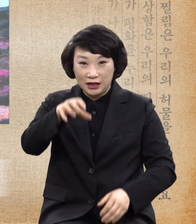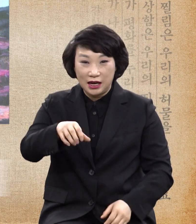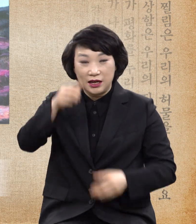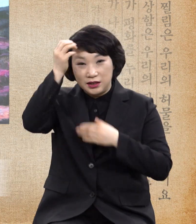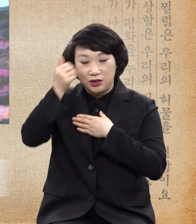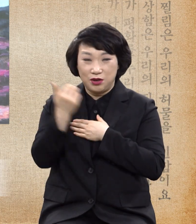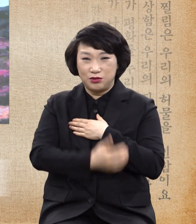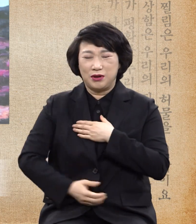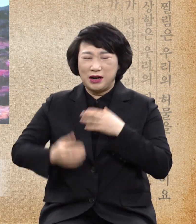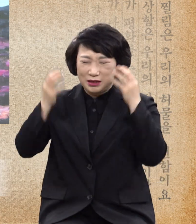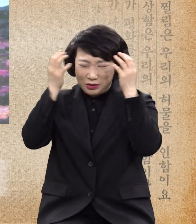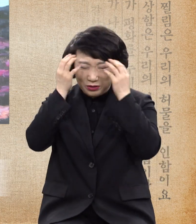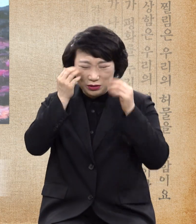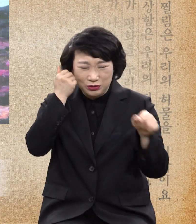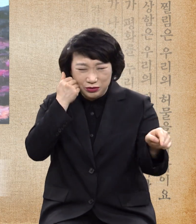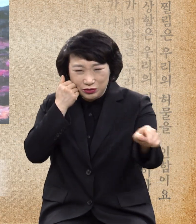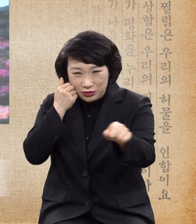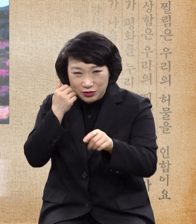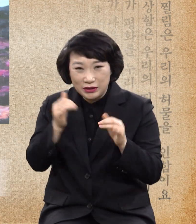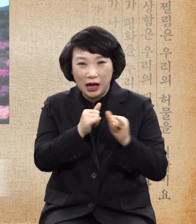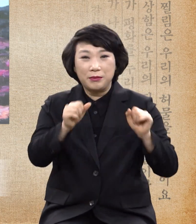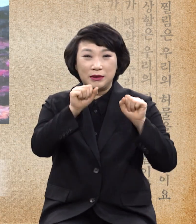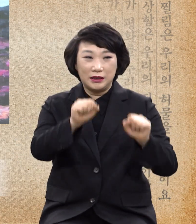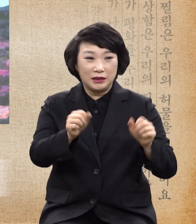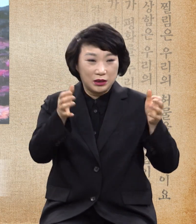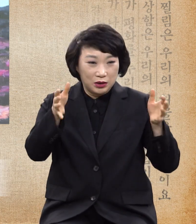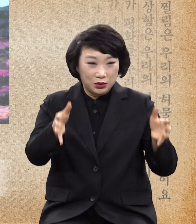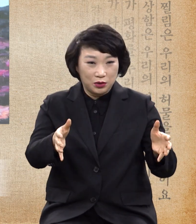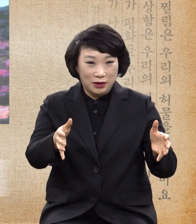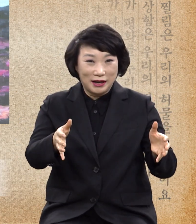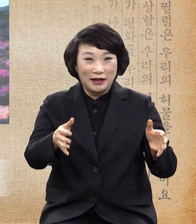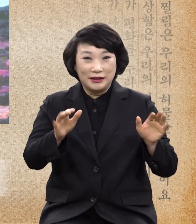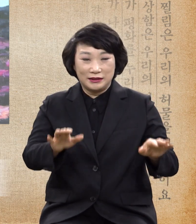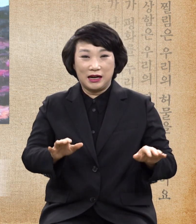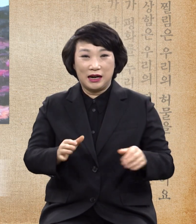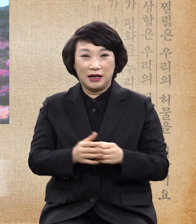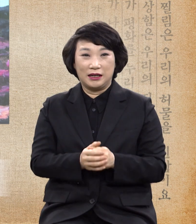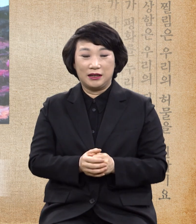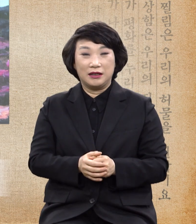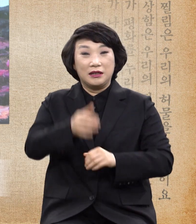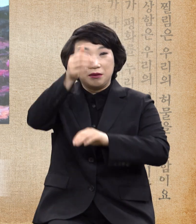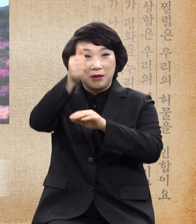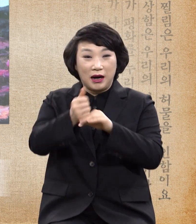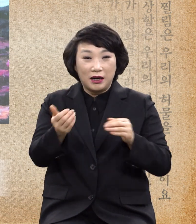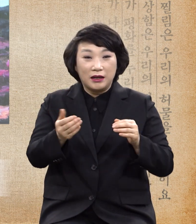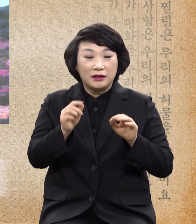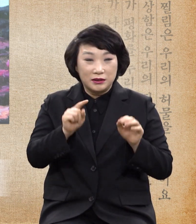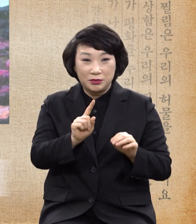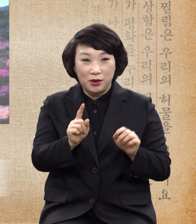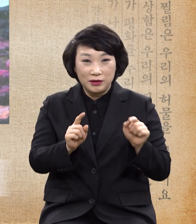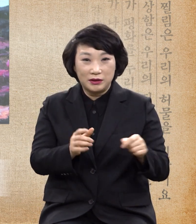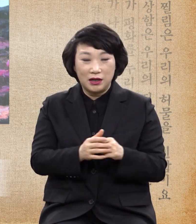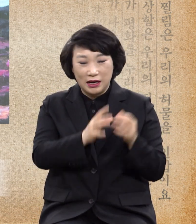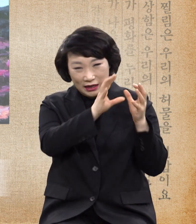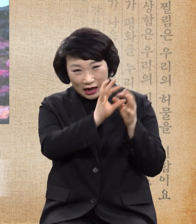간에 고통당하는 자들이 존재하는 한 추위 치유의 역사를 중단할 수 없으셔서